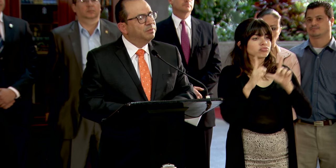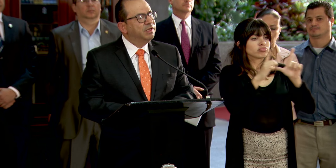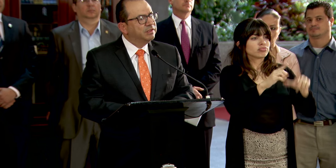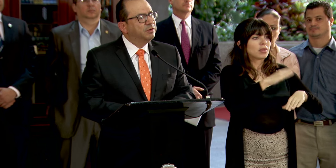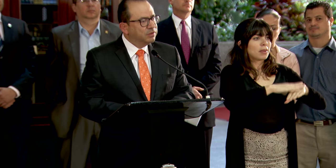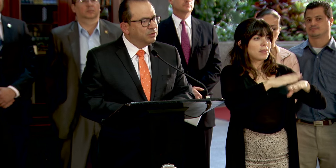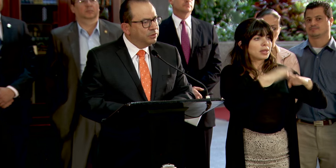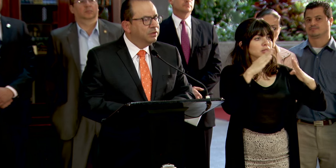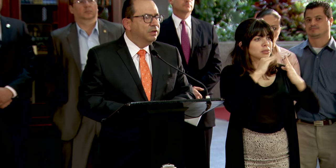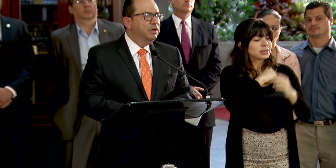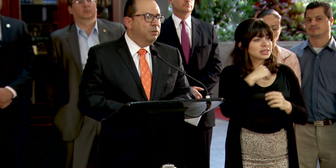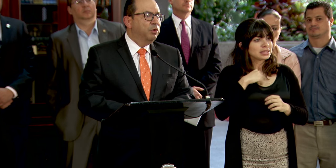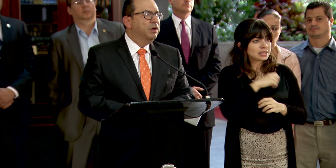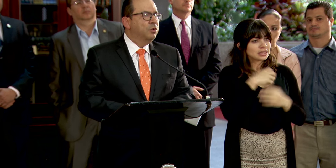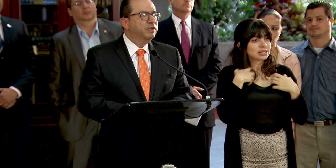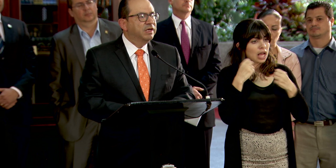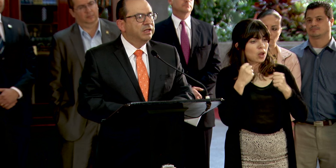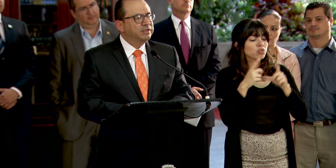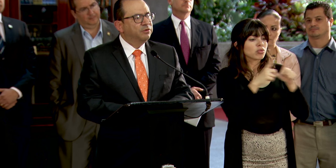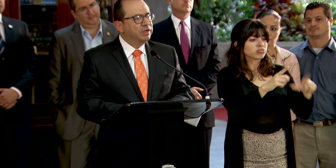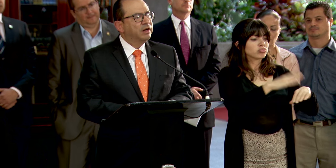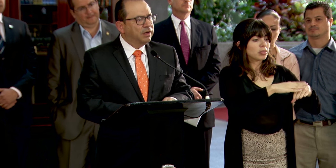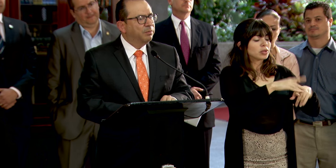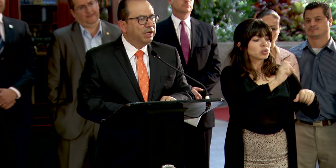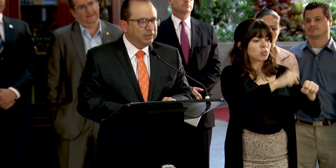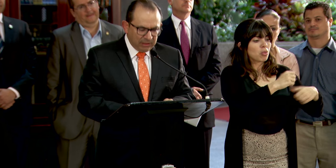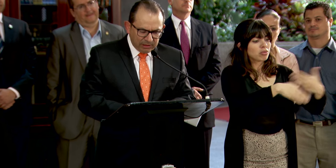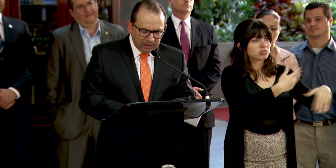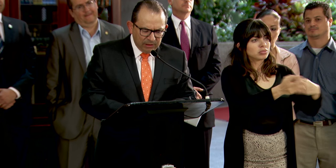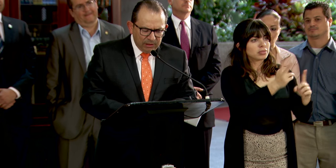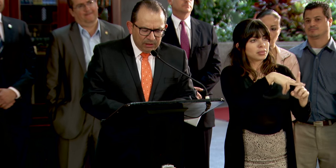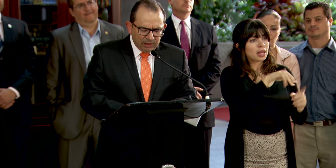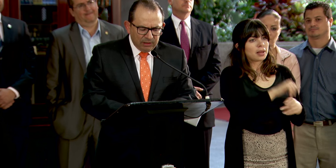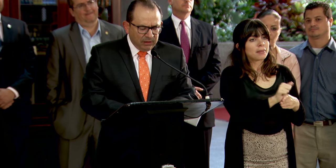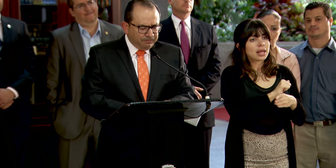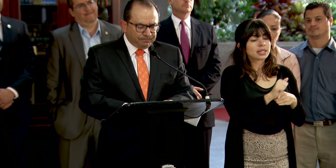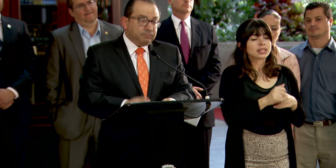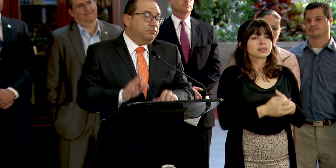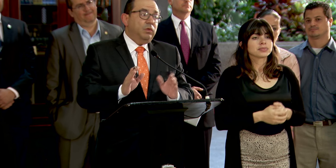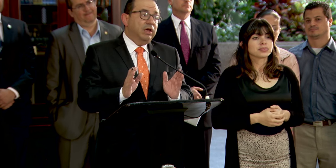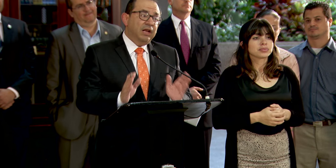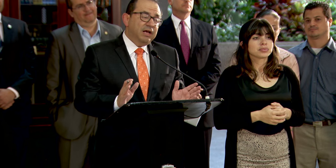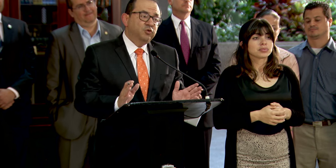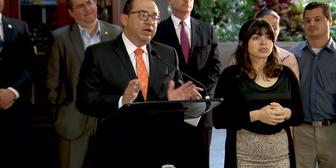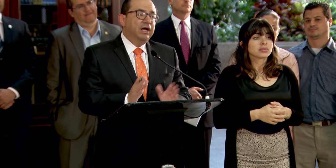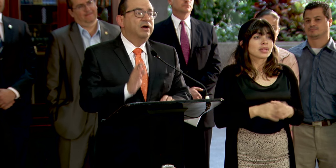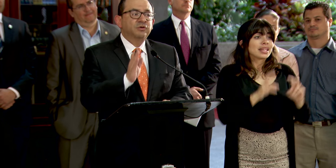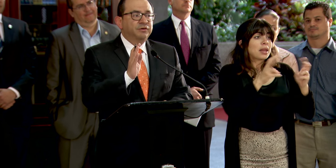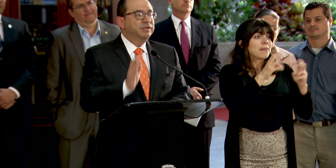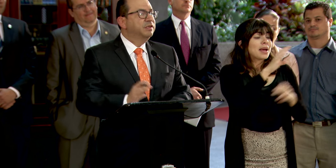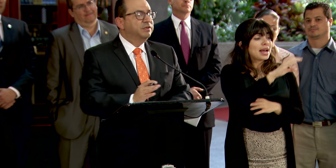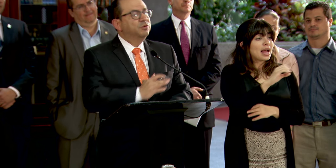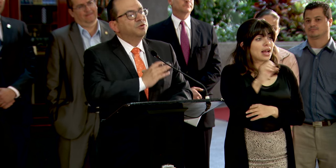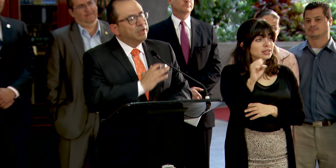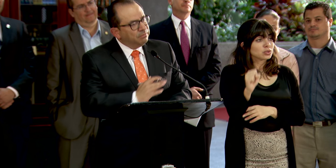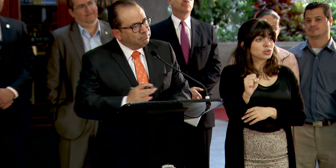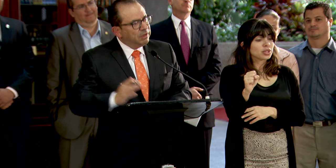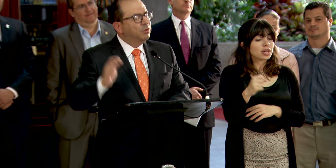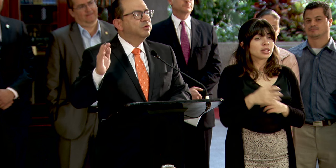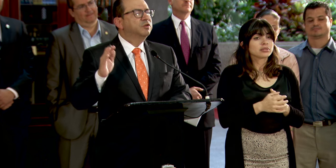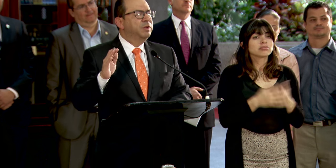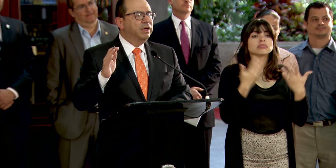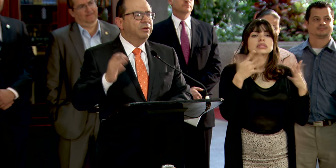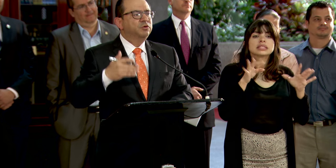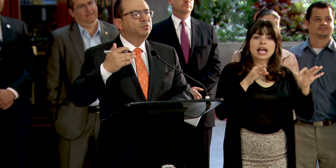respectiva ante el Ministerio de Salud y puedan comenzar a desarrollar la práctica. El caso de la Caja Costarricense de Seguro Social,